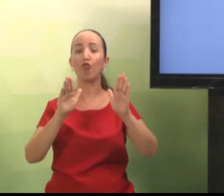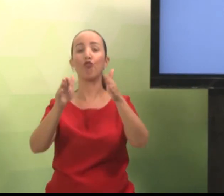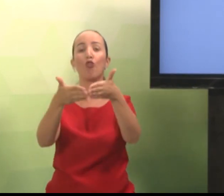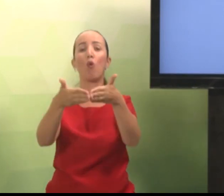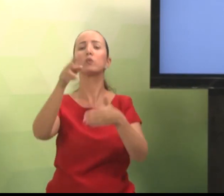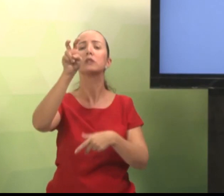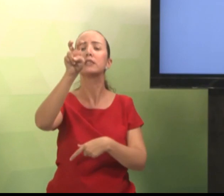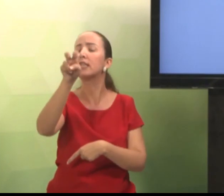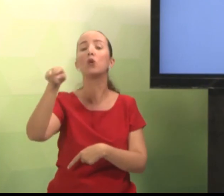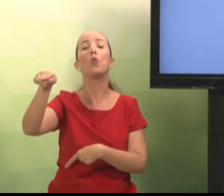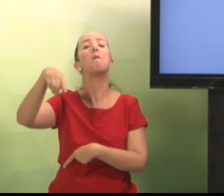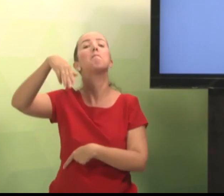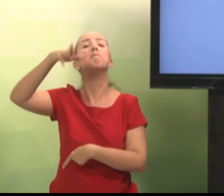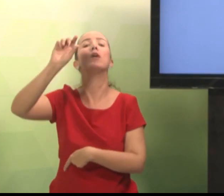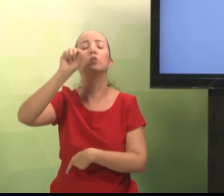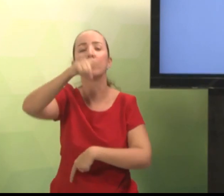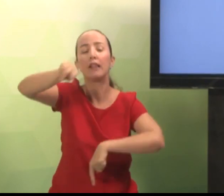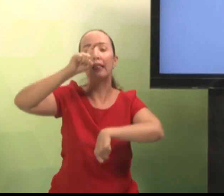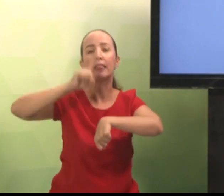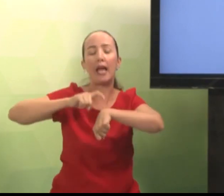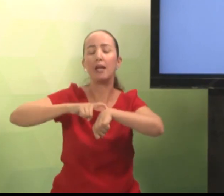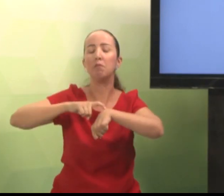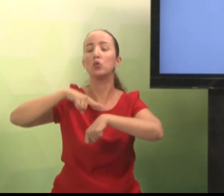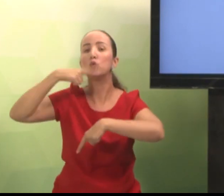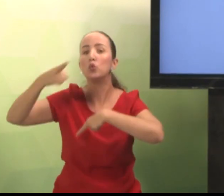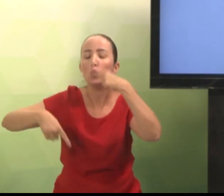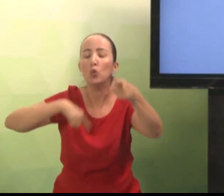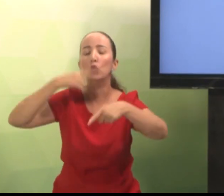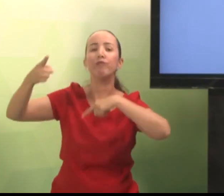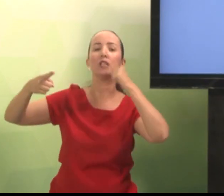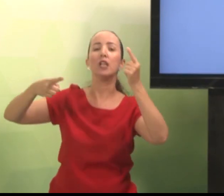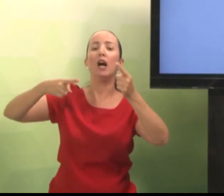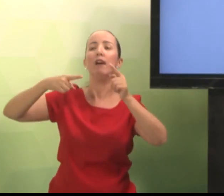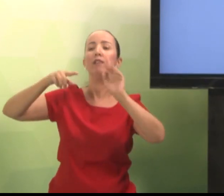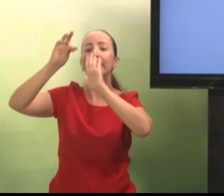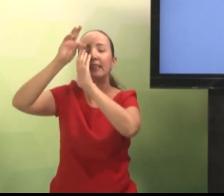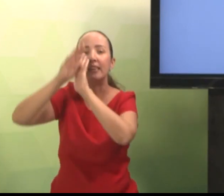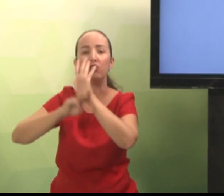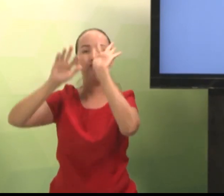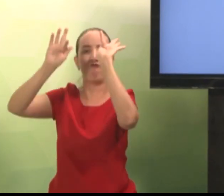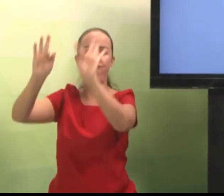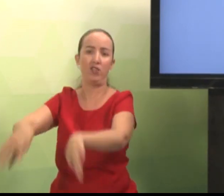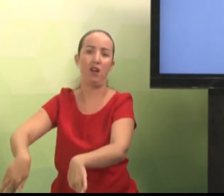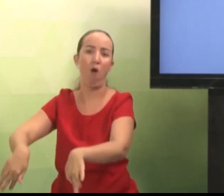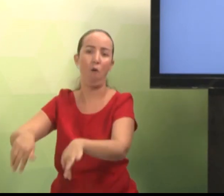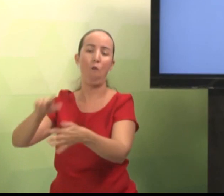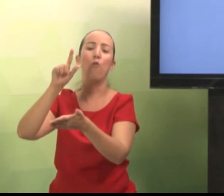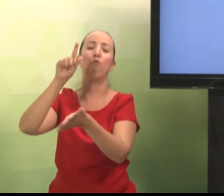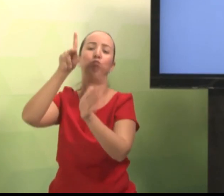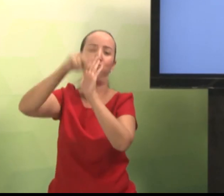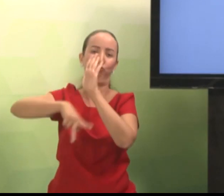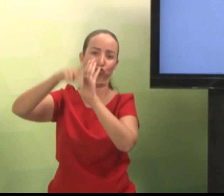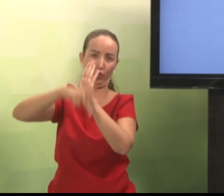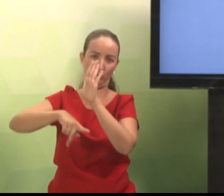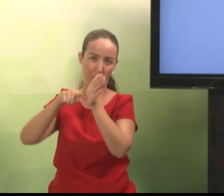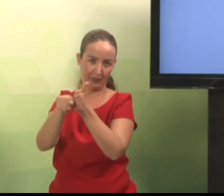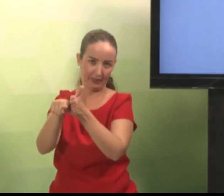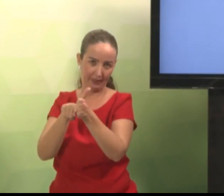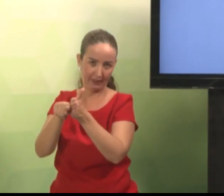E teremos um fórum para essa aula. E teremos também um outro fórum para que possamos discutir a respeito da